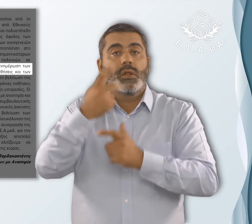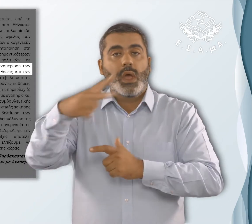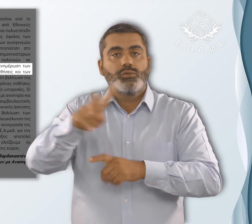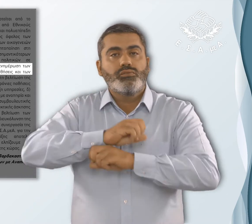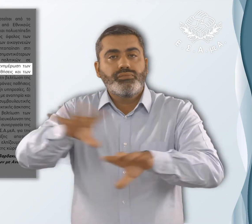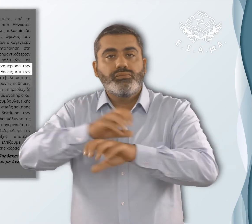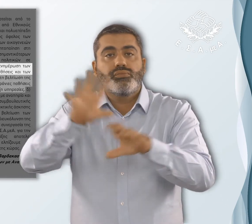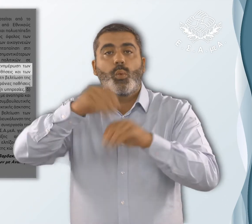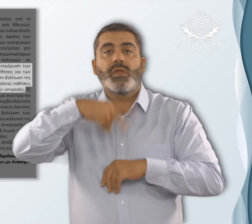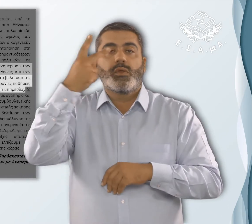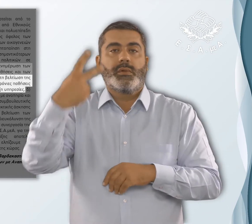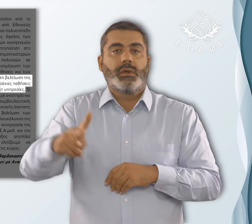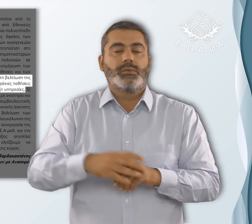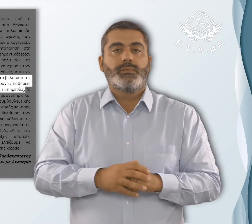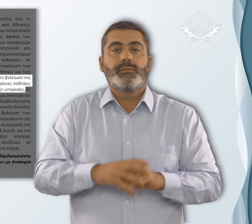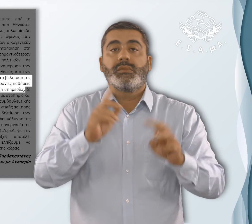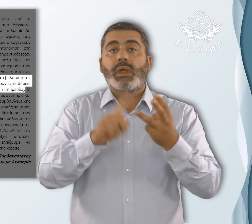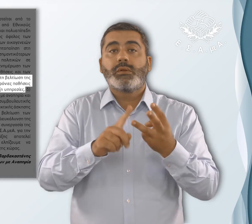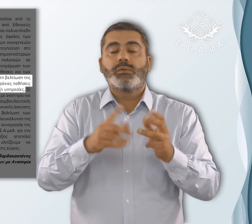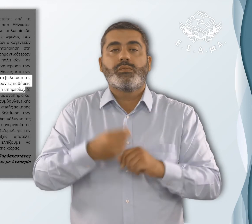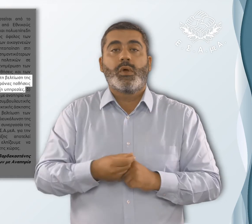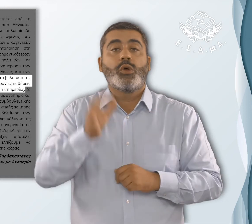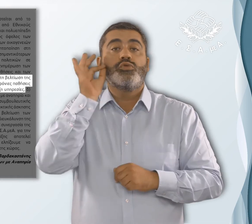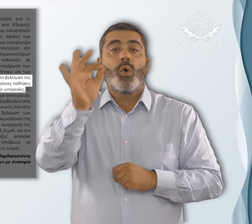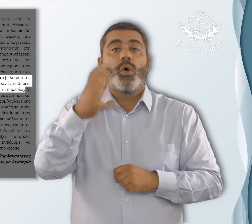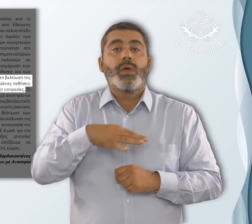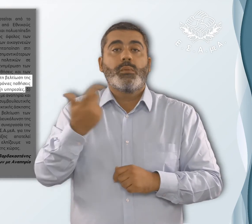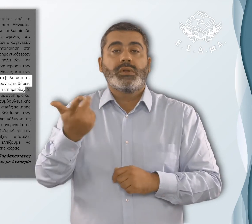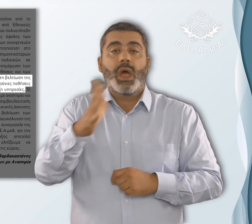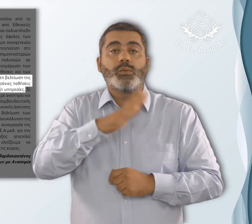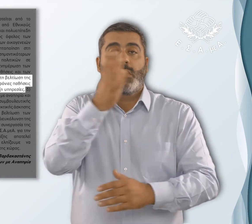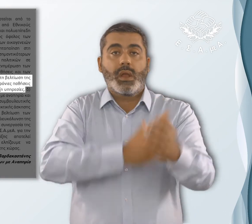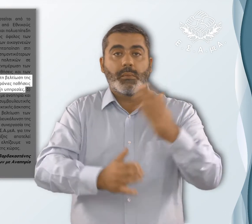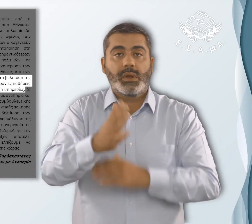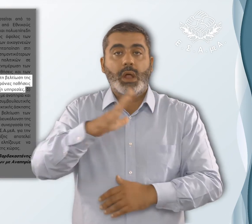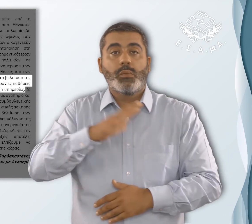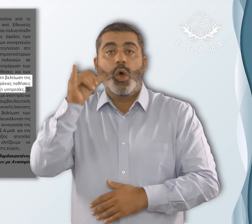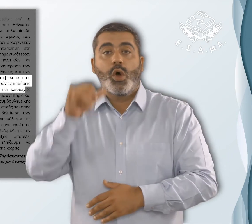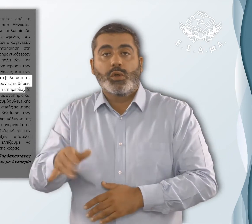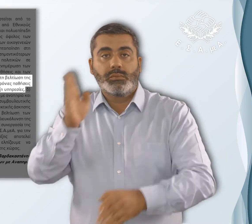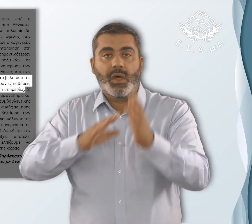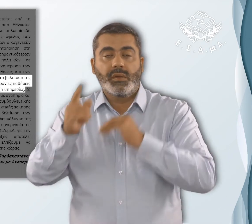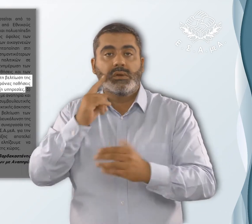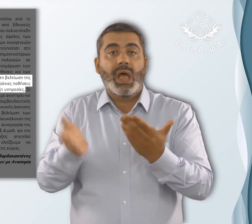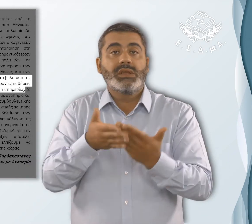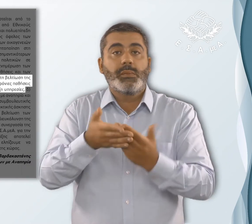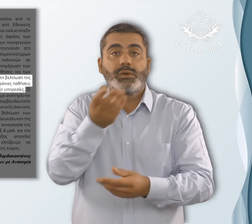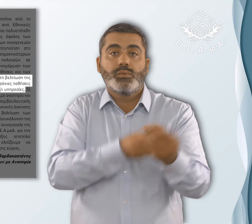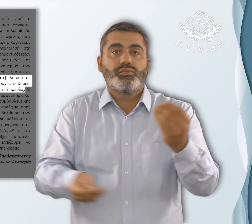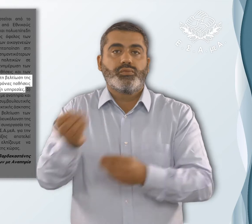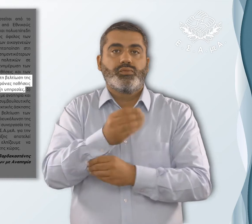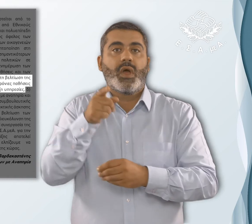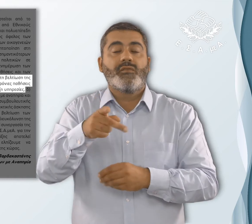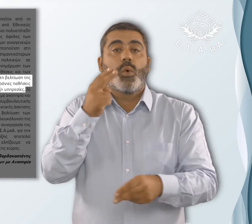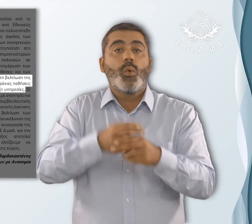τους για τα δικαιώματα τους. Γ. Στη βελτίωση της εξυπηρέτησης των ατόμων με αναπηρία και χρόνιες παθήσεις από σημαντικές